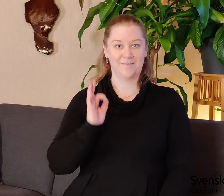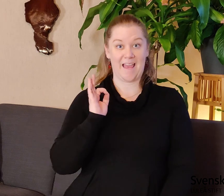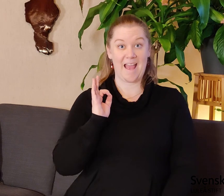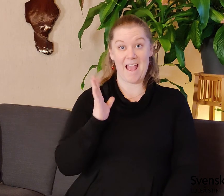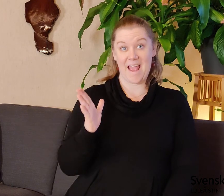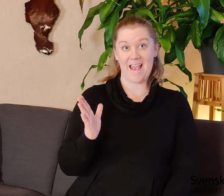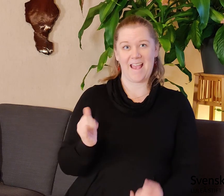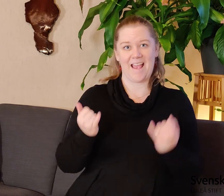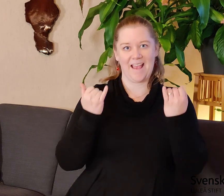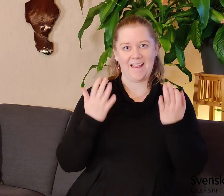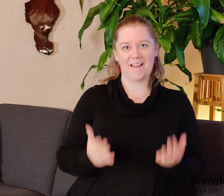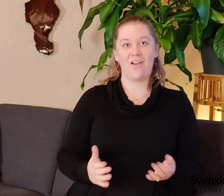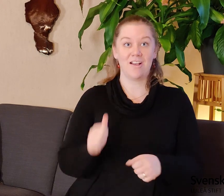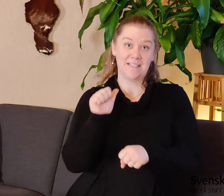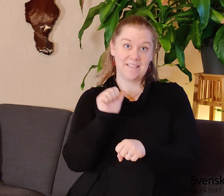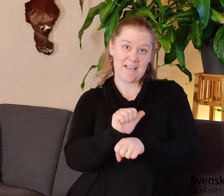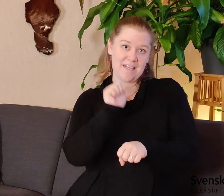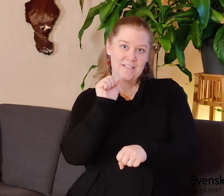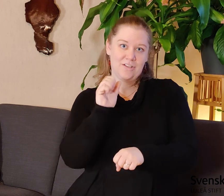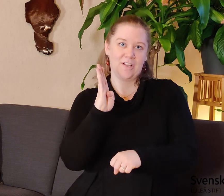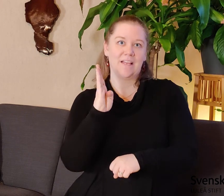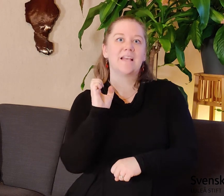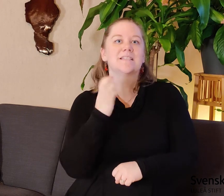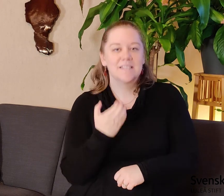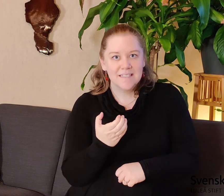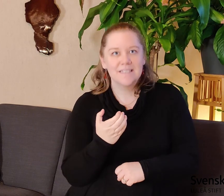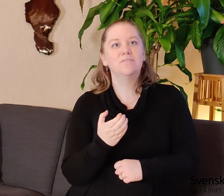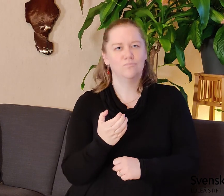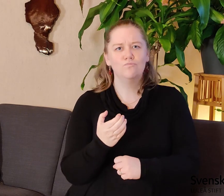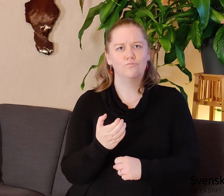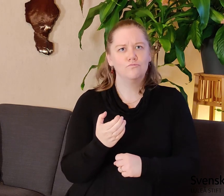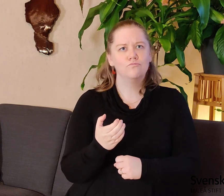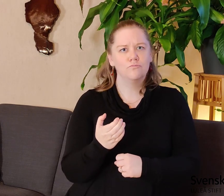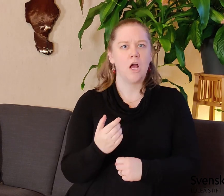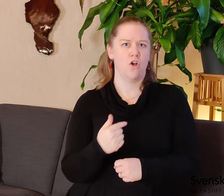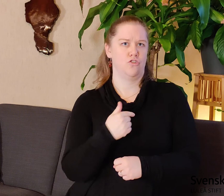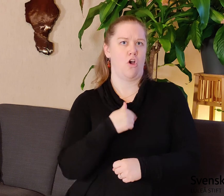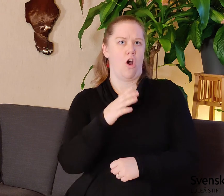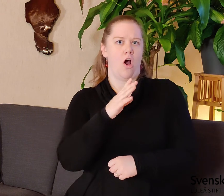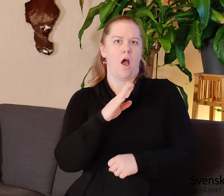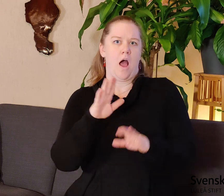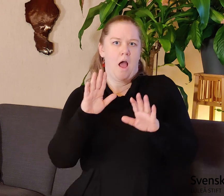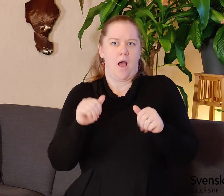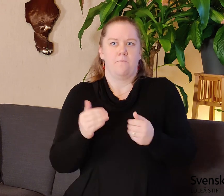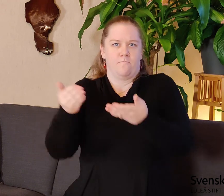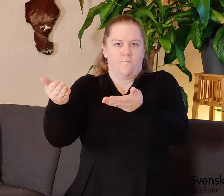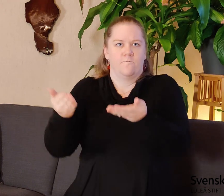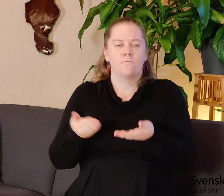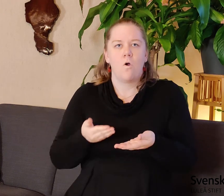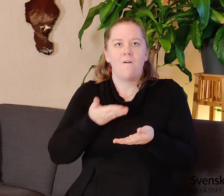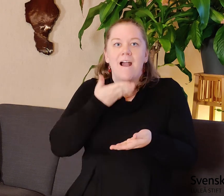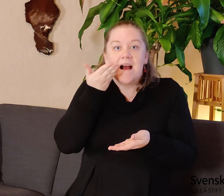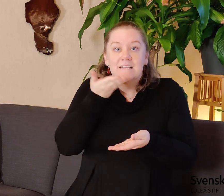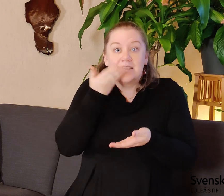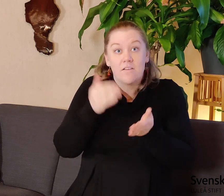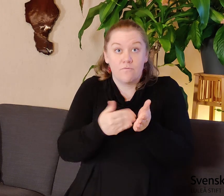Hej, idag är det den 16 december och jag har fått en